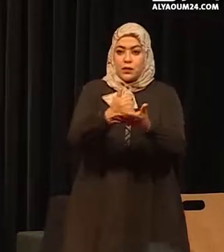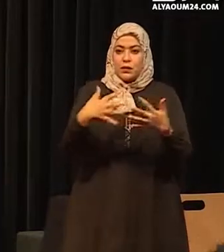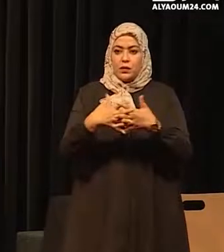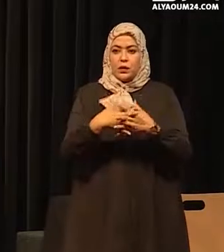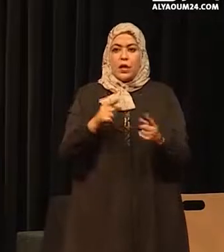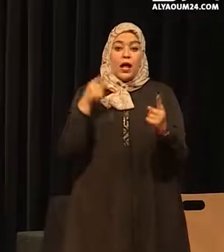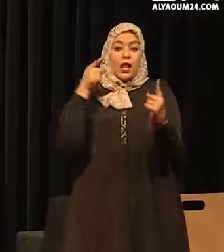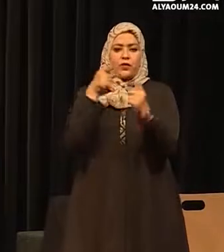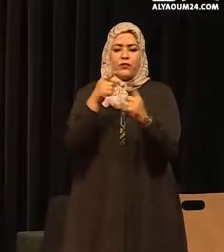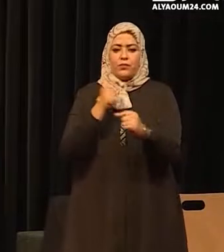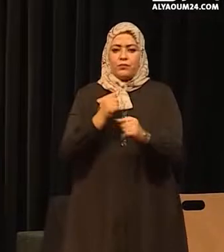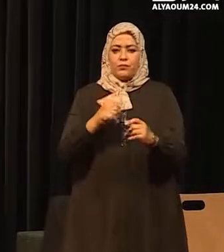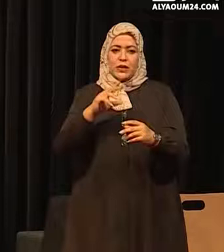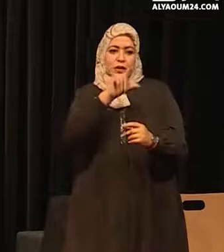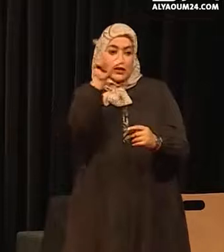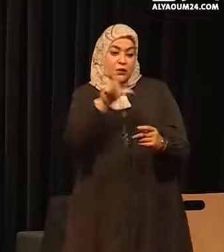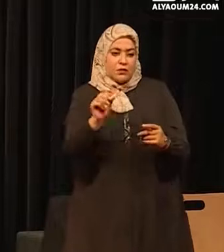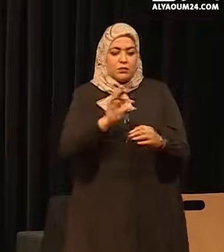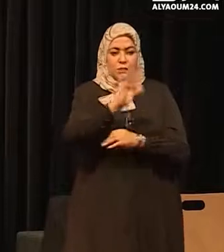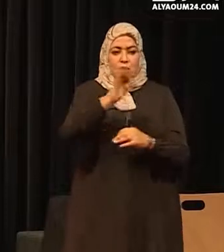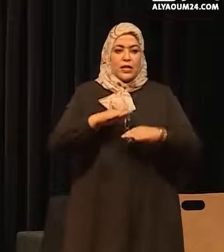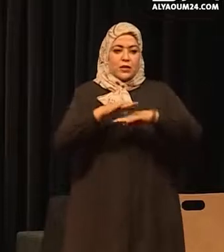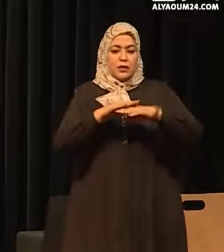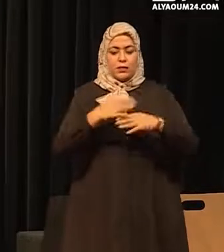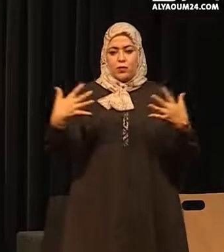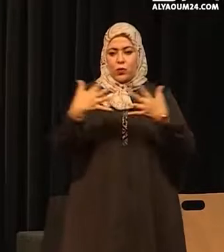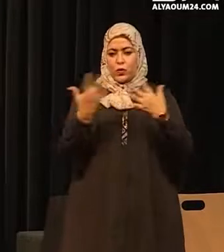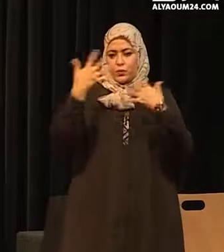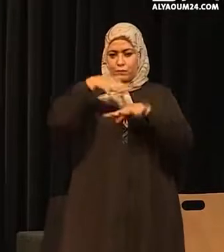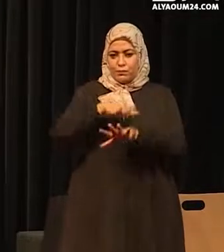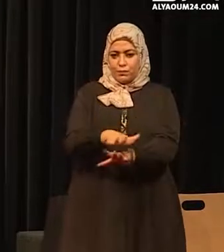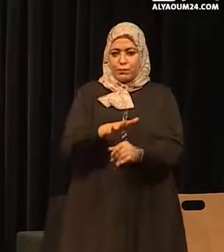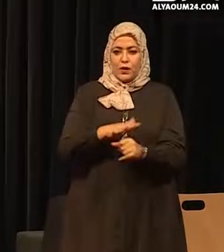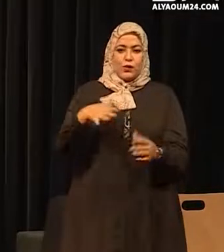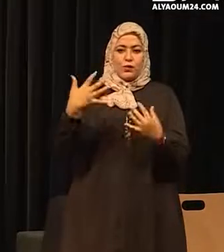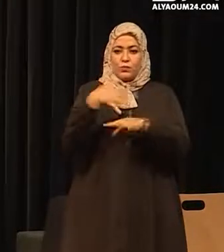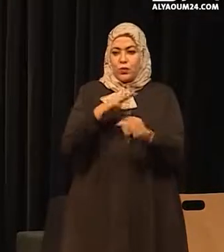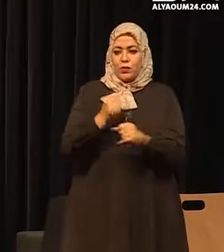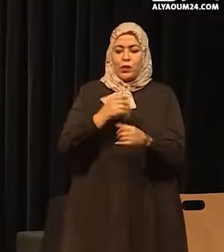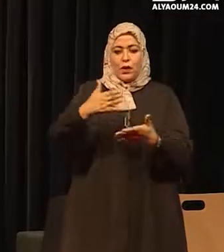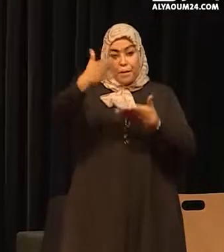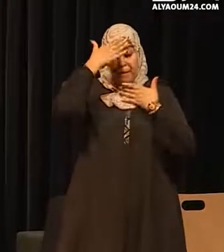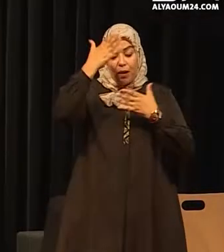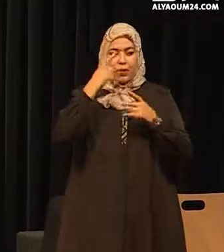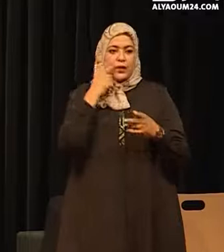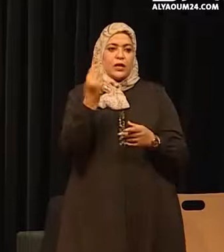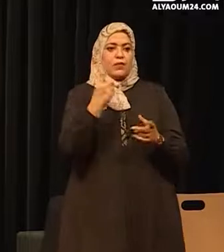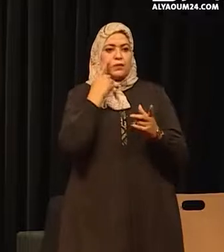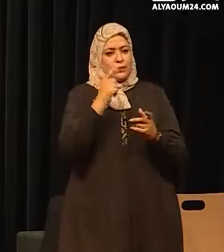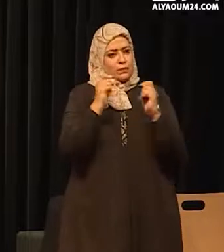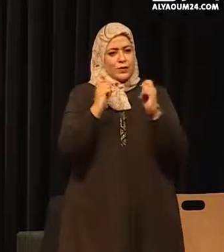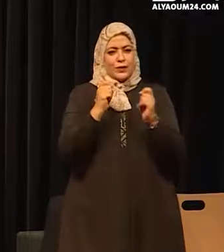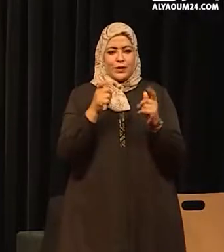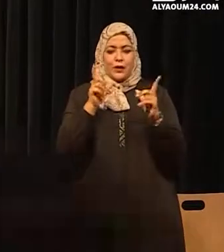تحقيق الهدف الرابع السياسي العمومي المندمجة لحماية الطفولة بالمغرب المتعلقة بالنهوض